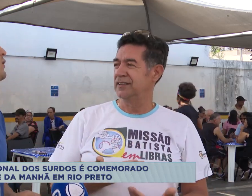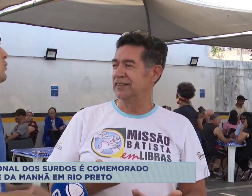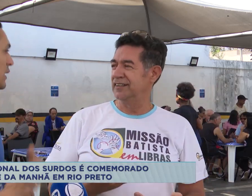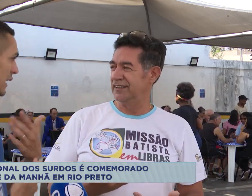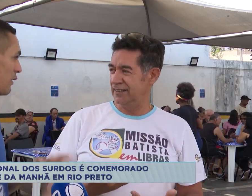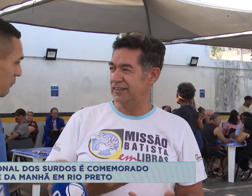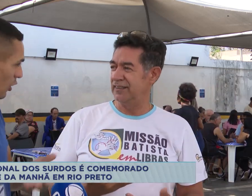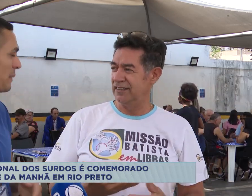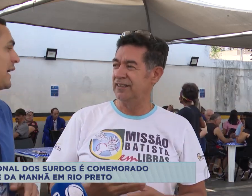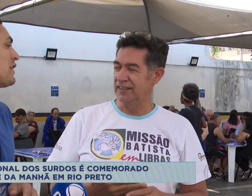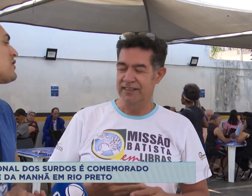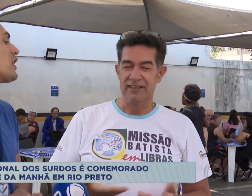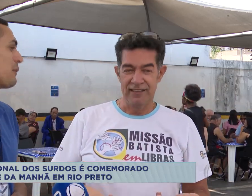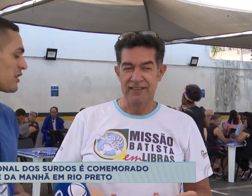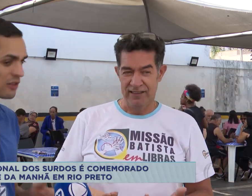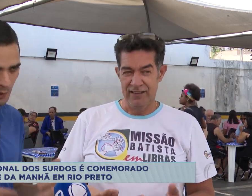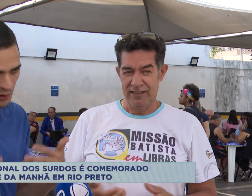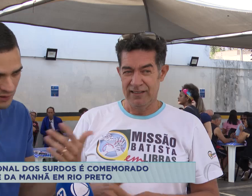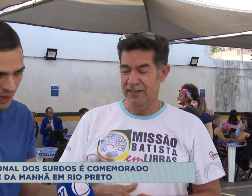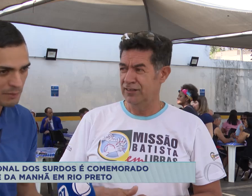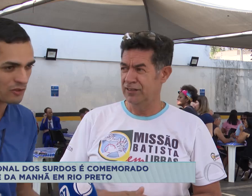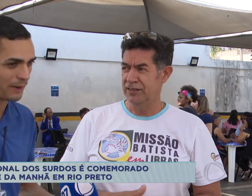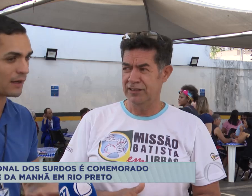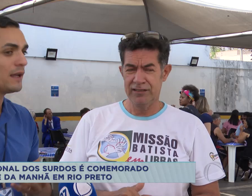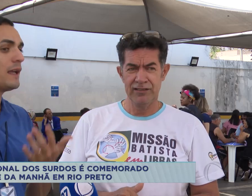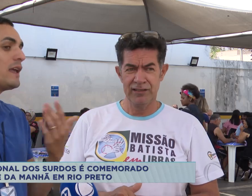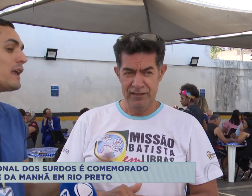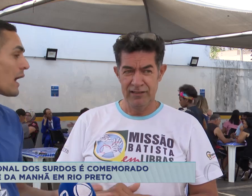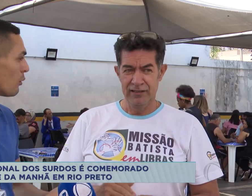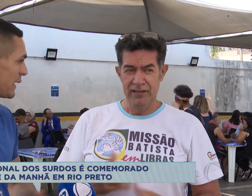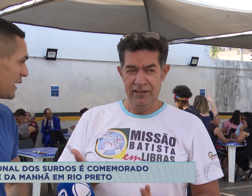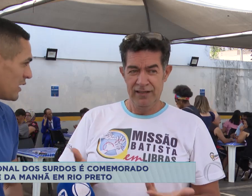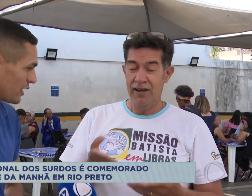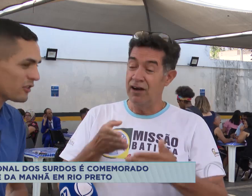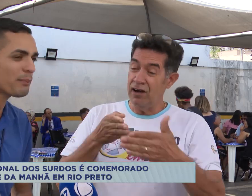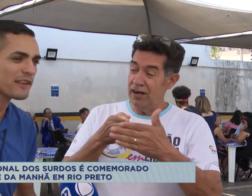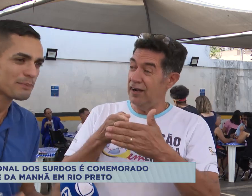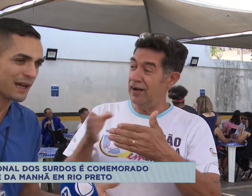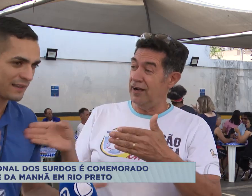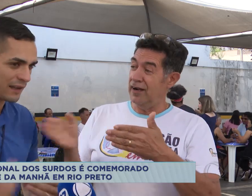uma língua própria e geralmente a gente chama o intérprete para ir acompanhar a gente e participar de